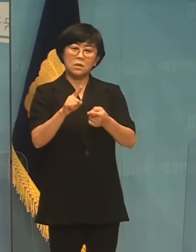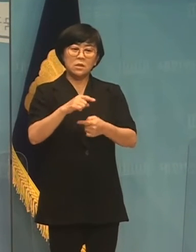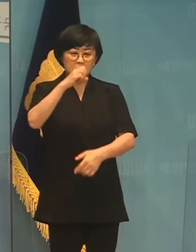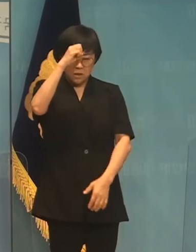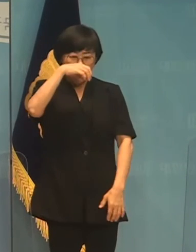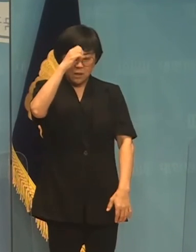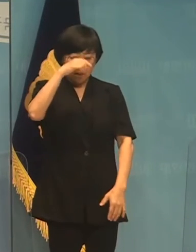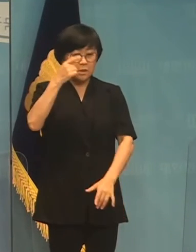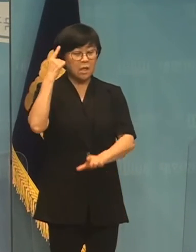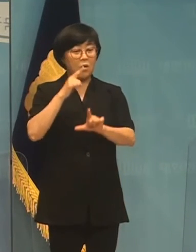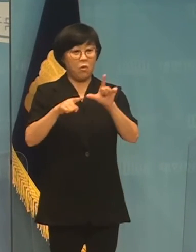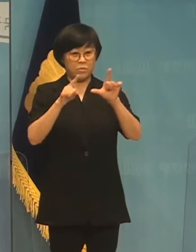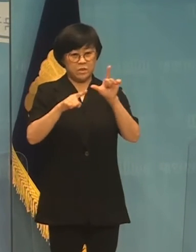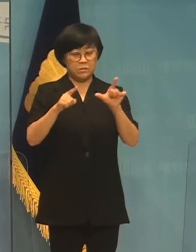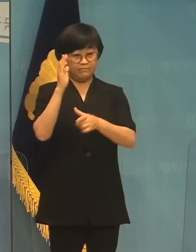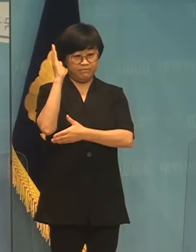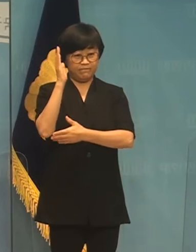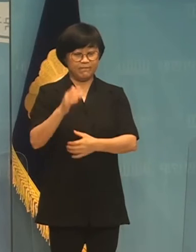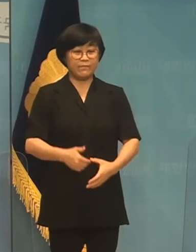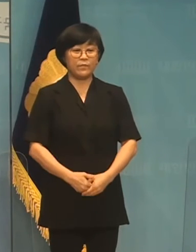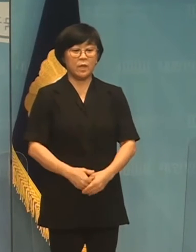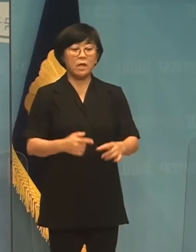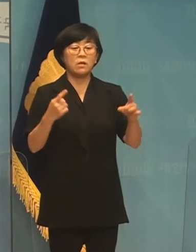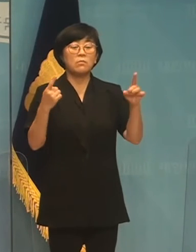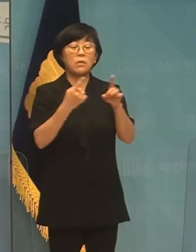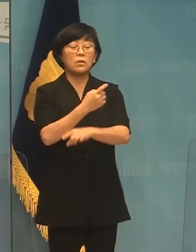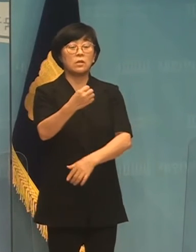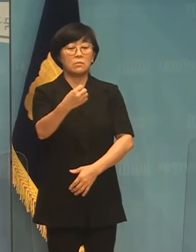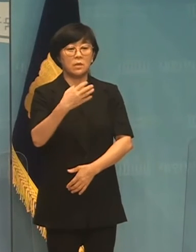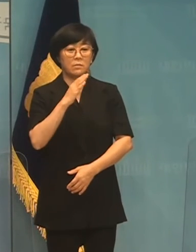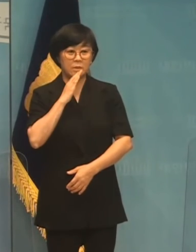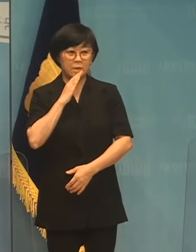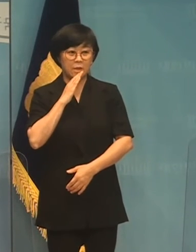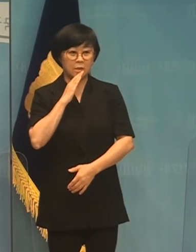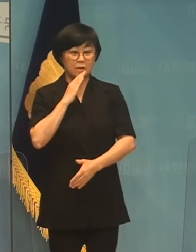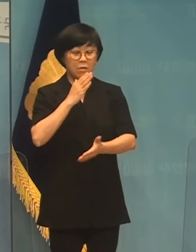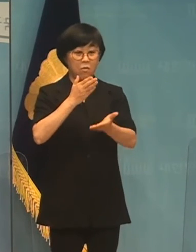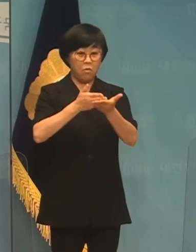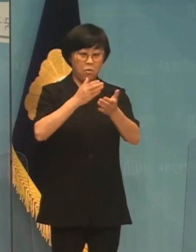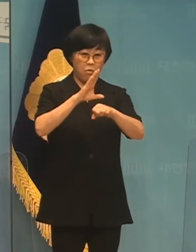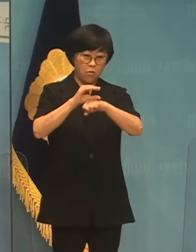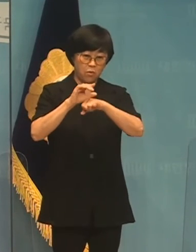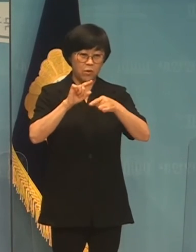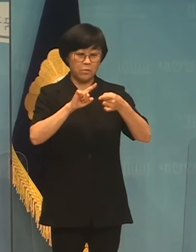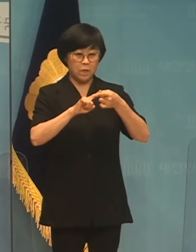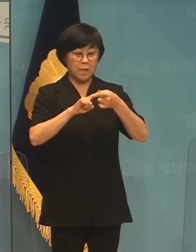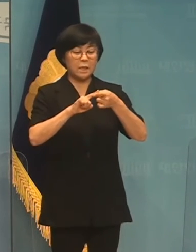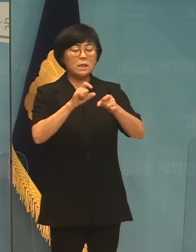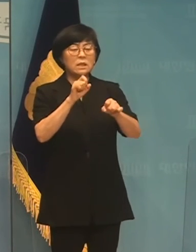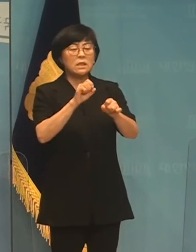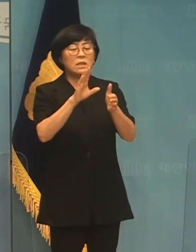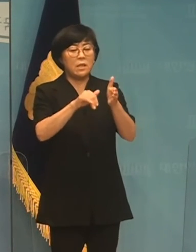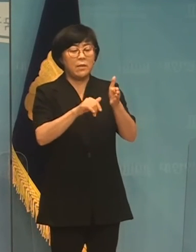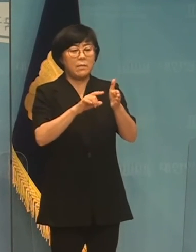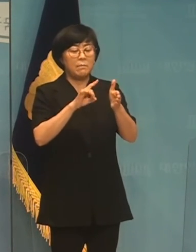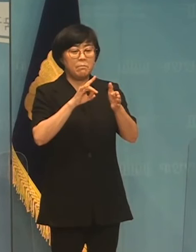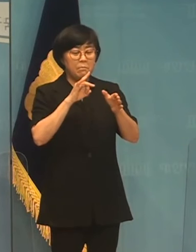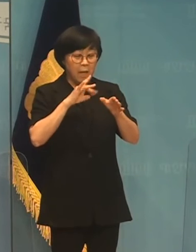그쳤습니다. 매번 당부했다고 하지만 언론은 언론을 타는 특대 뿐입니다.